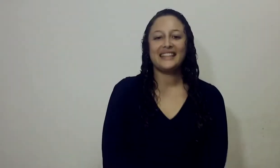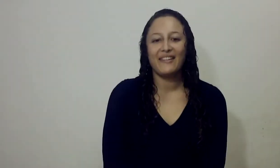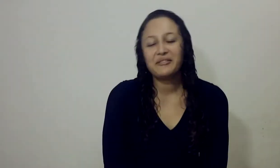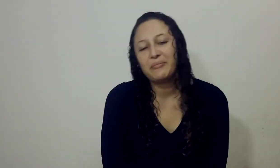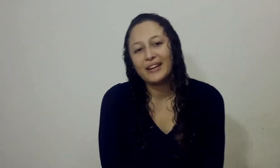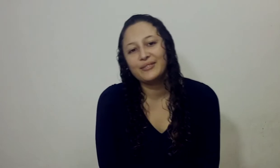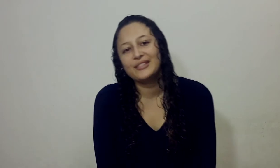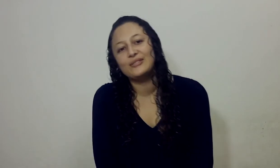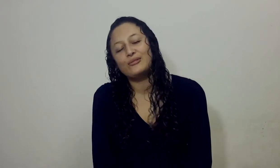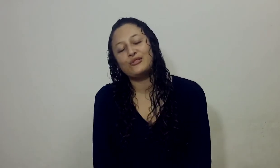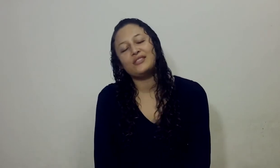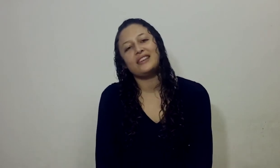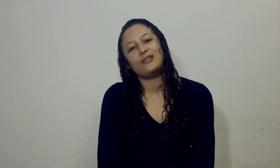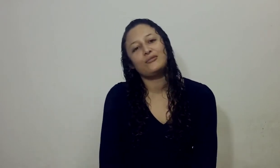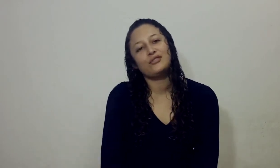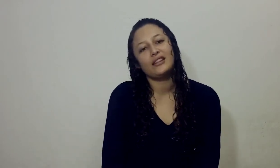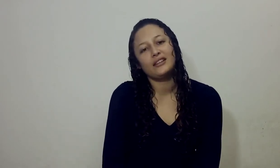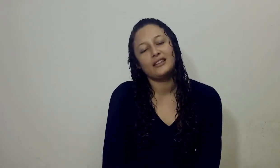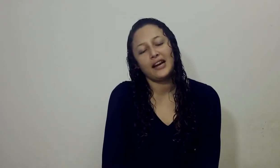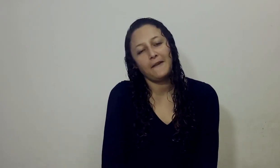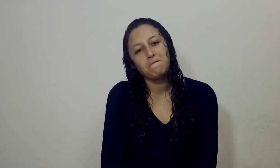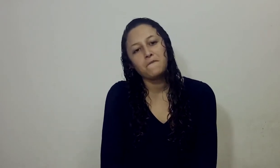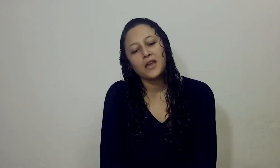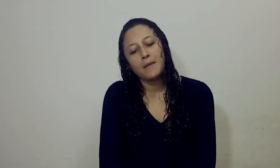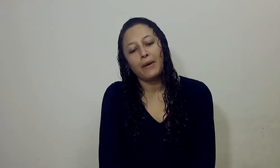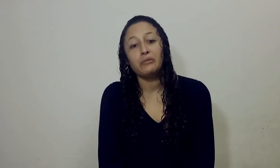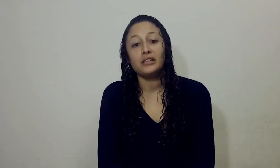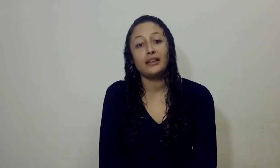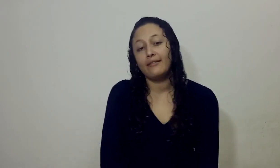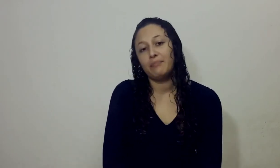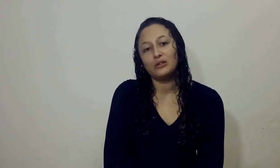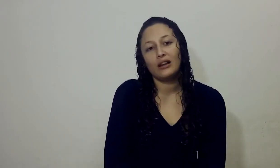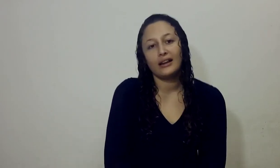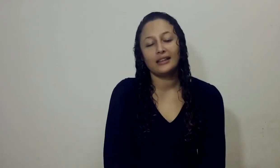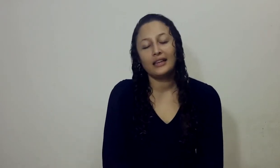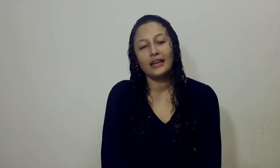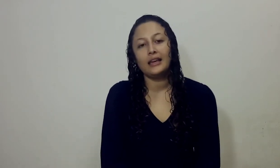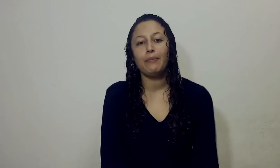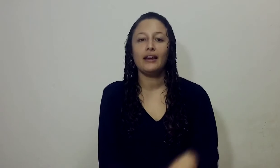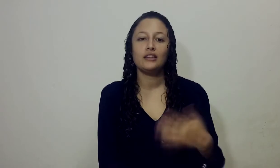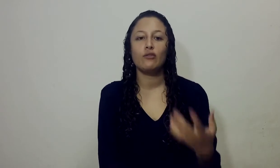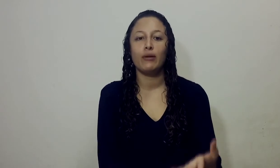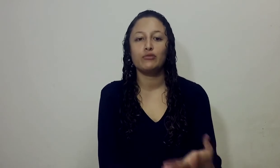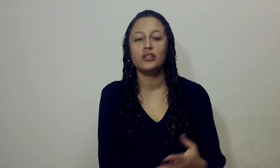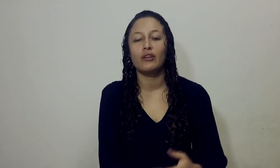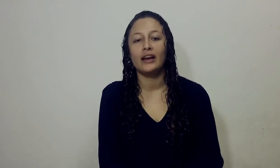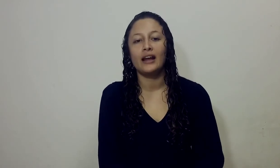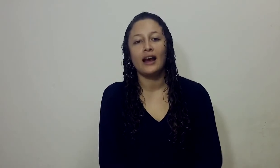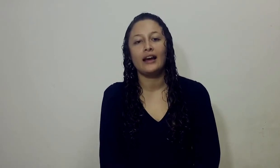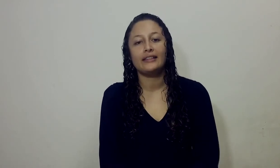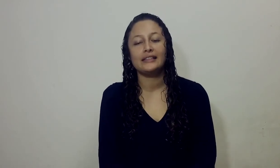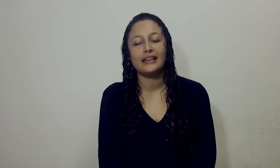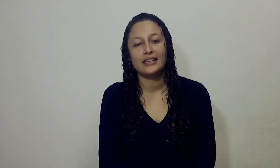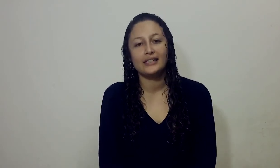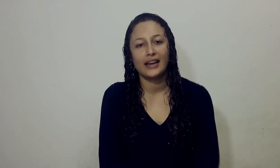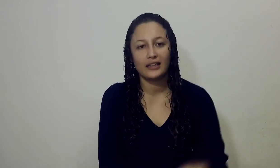Feliz sábado hermanos, es un gusto estar con ustedes acá, vamos a tener el repaso de la cartilla y para eso vamos a orar